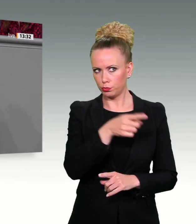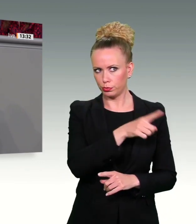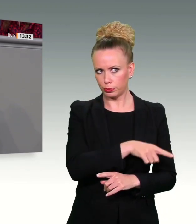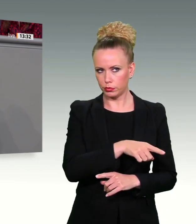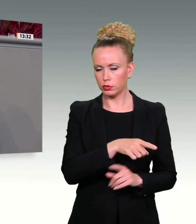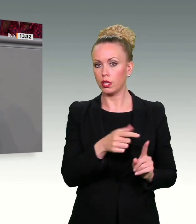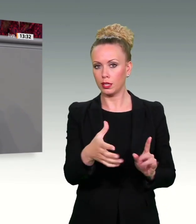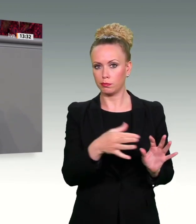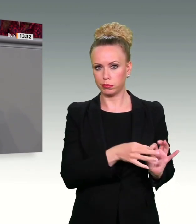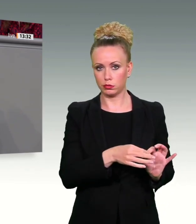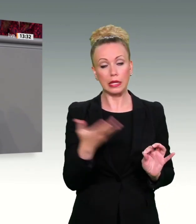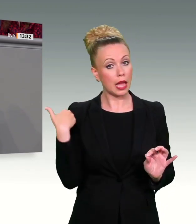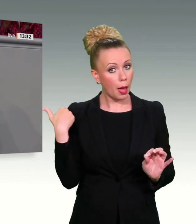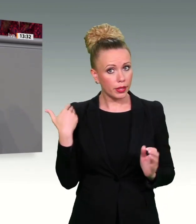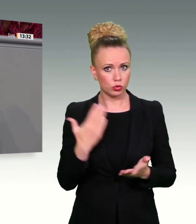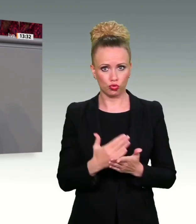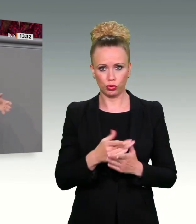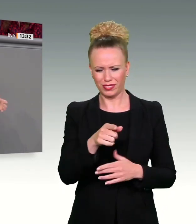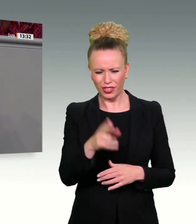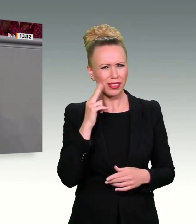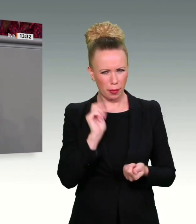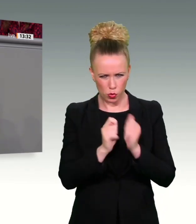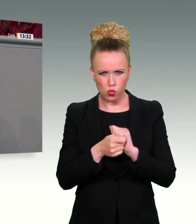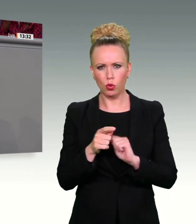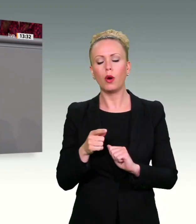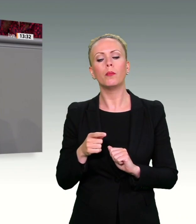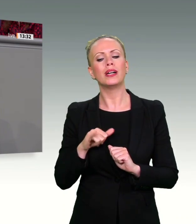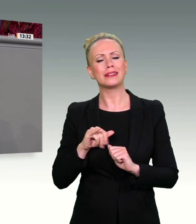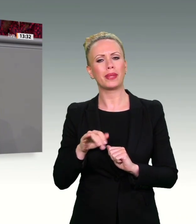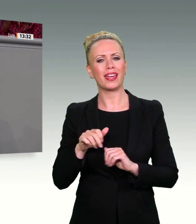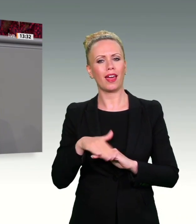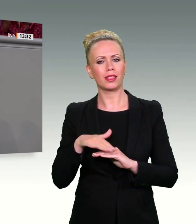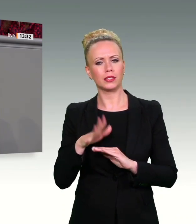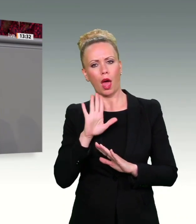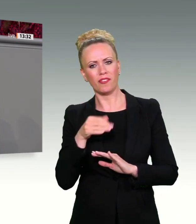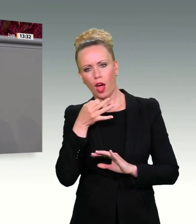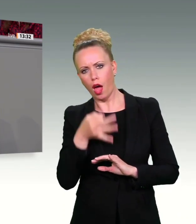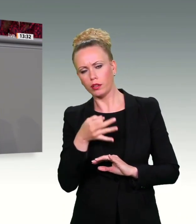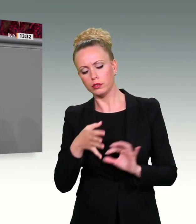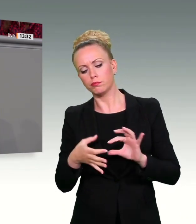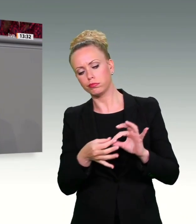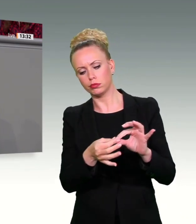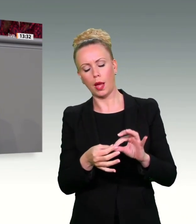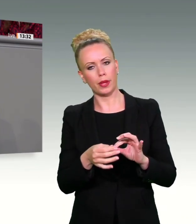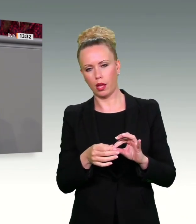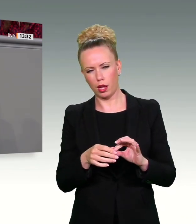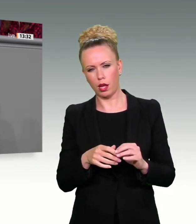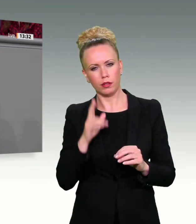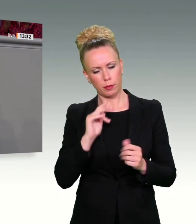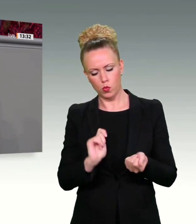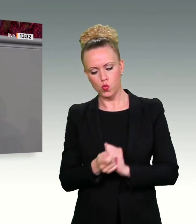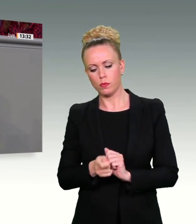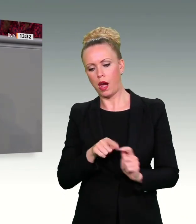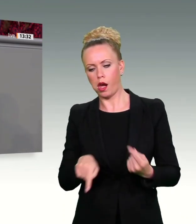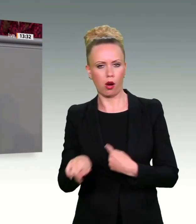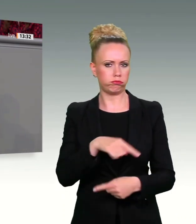versucht, eine IP-Adressenabfrage zu machen. Allerdings ging die aus bekannten Gründen ins Leere. Man hätte, wenn es